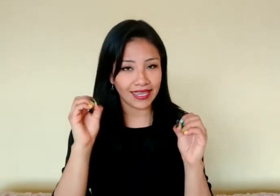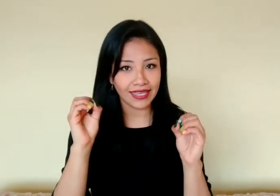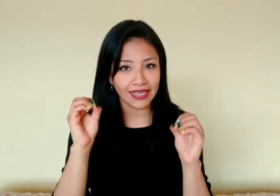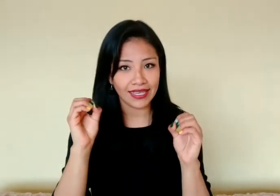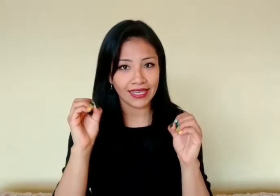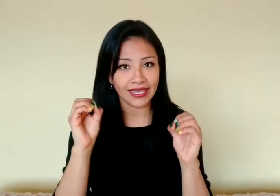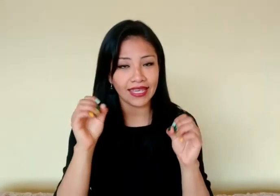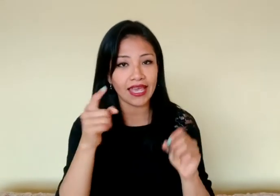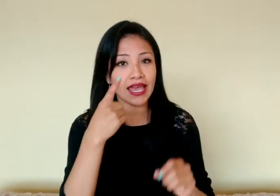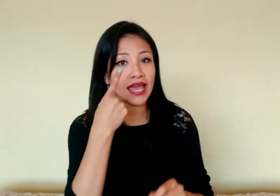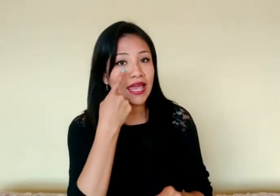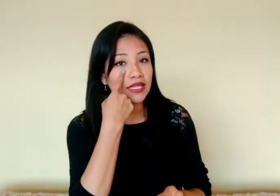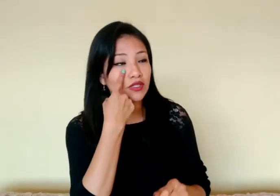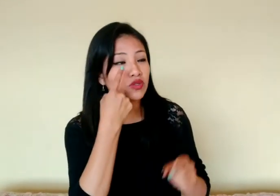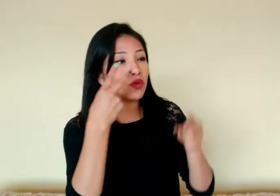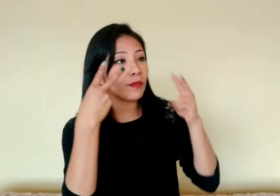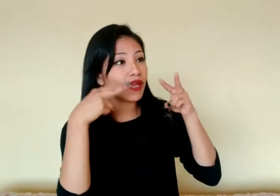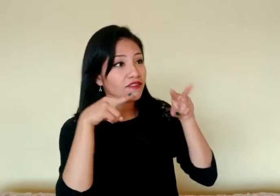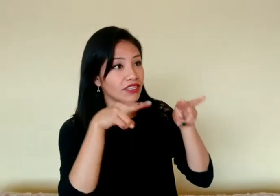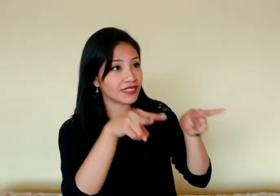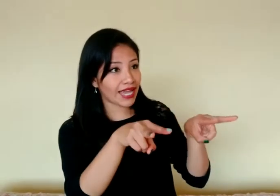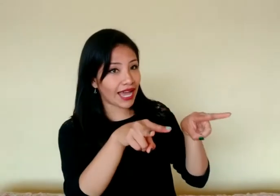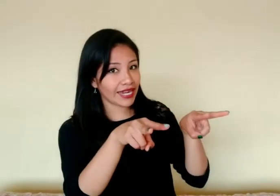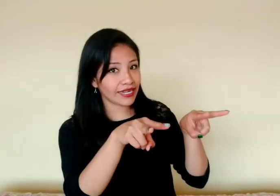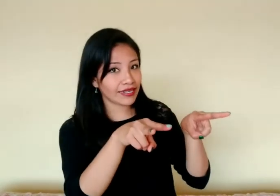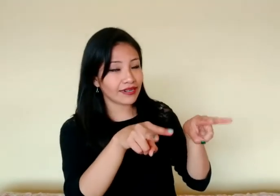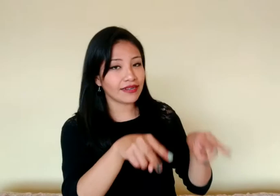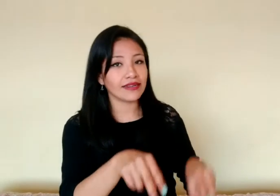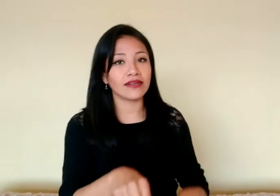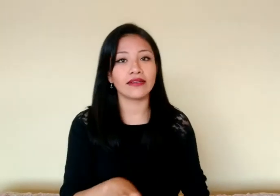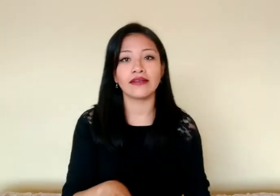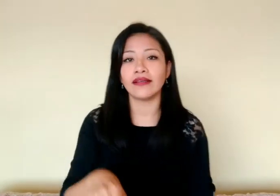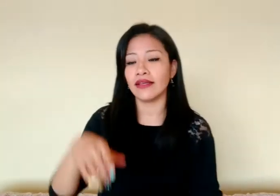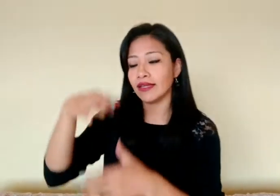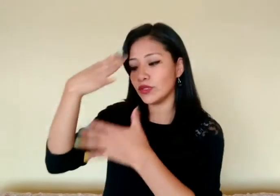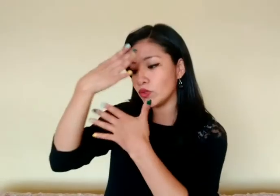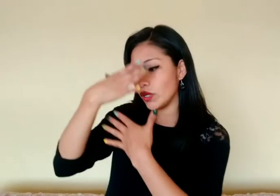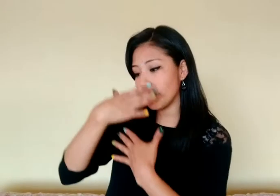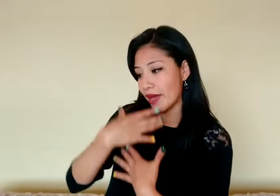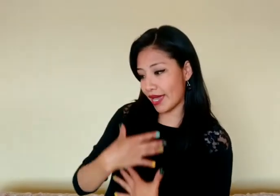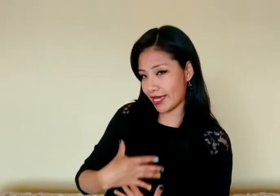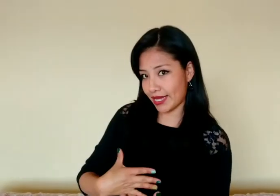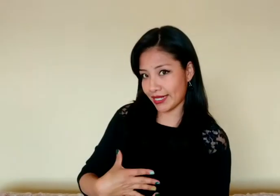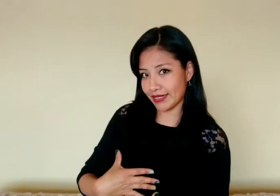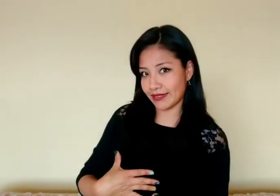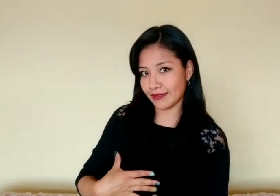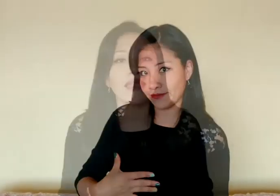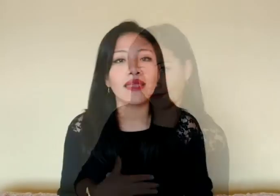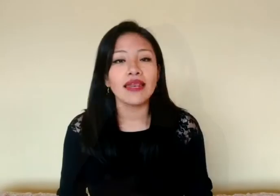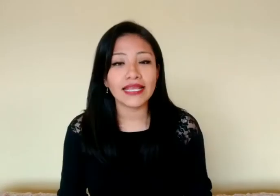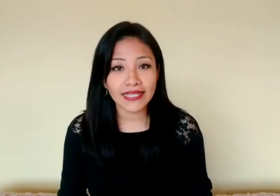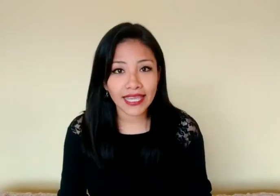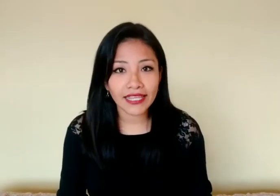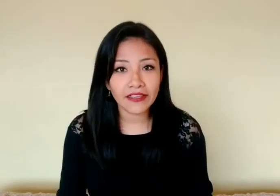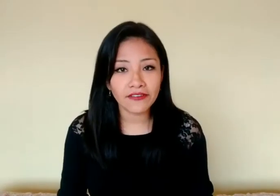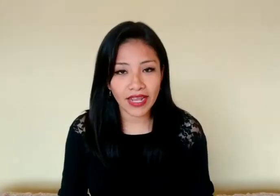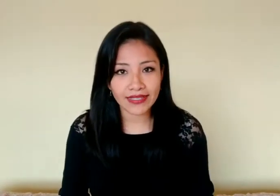supervisar tu imagen. La siguiente frase